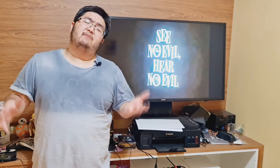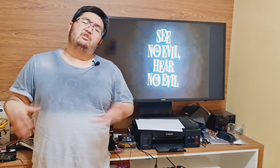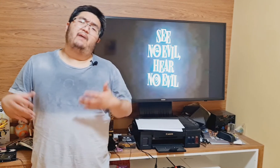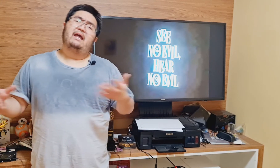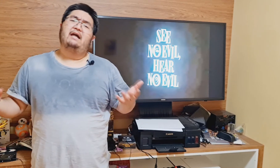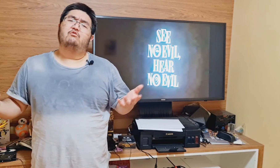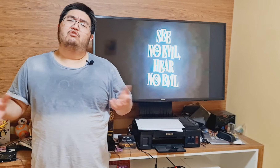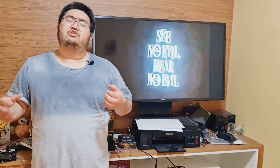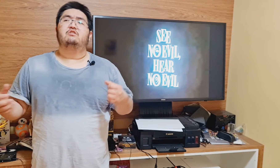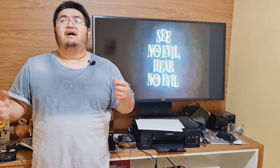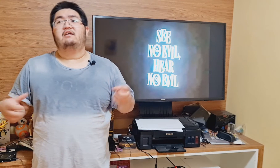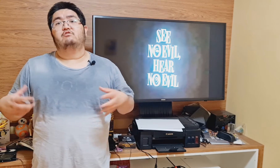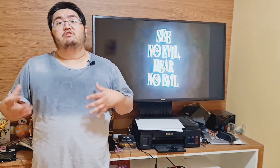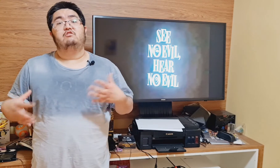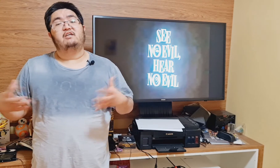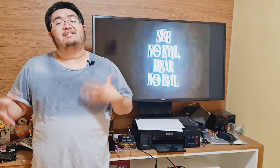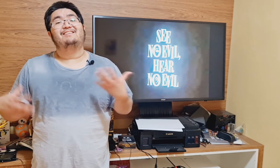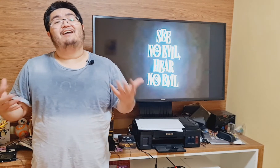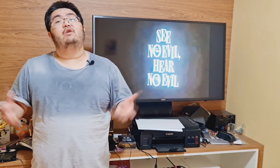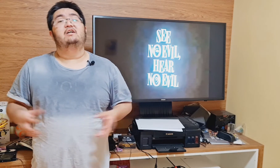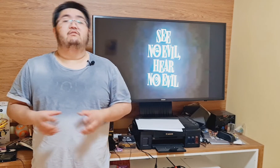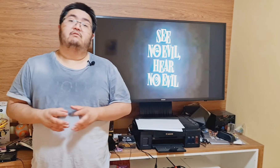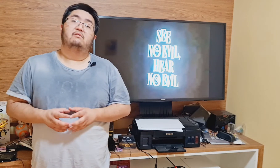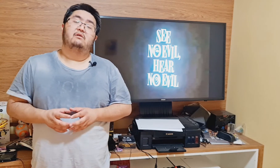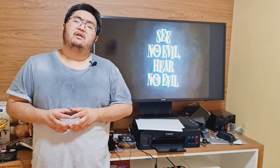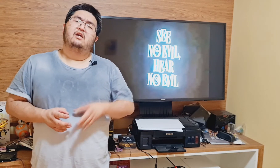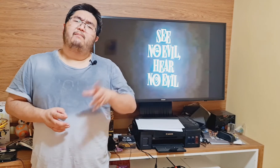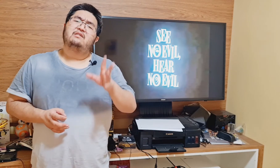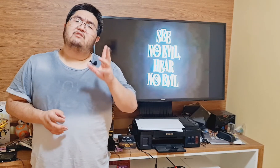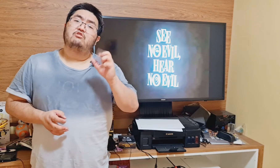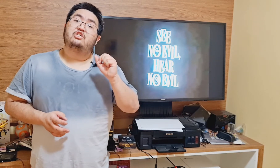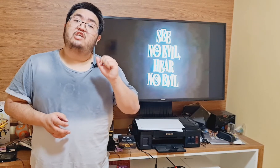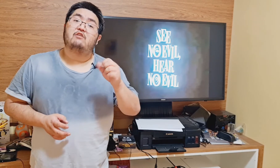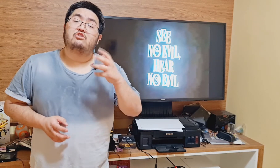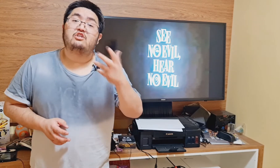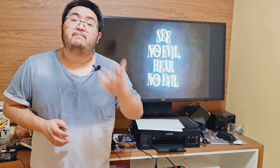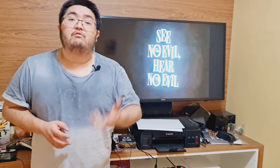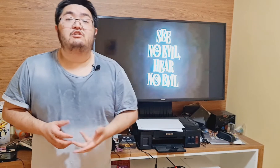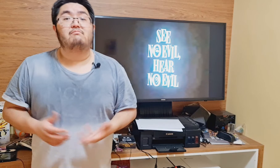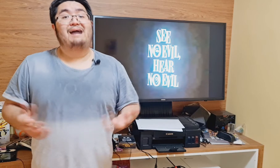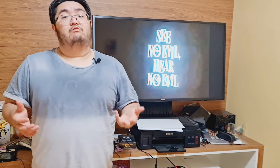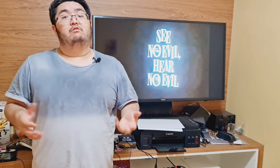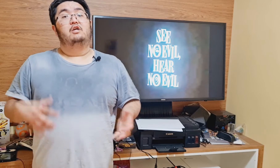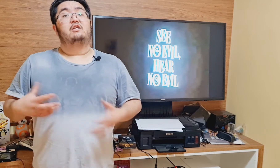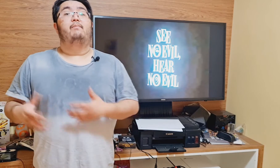parado, curtindo a área sozinho, mas cantarolando. Pense no cheiro típico de mato, que pode